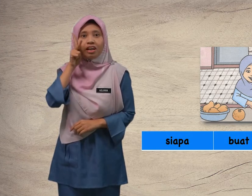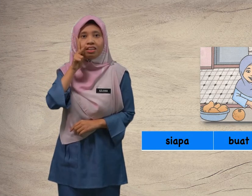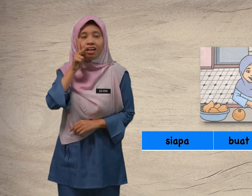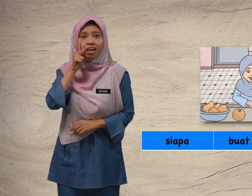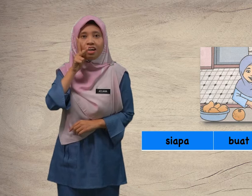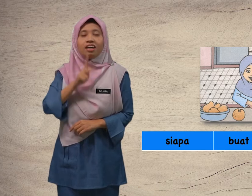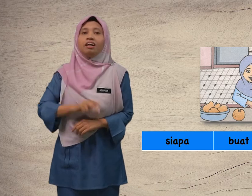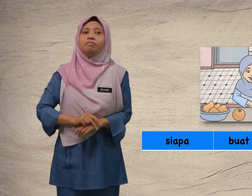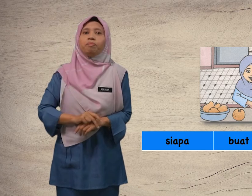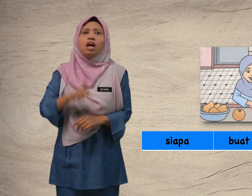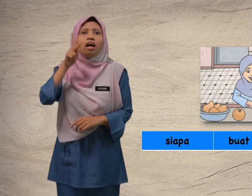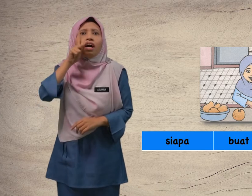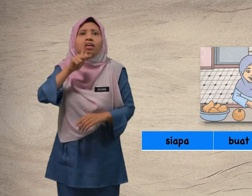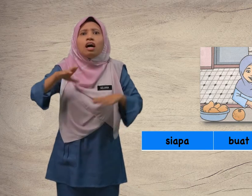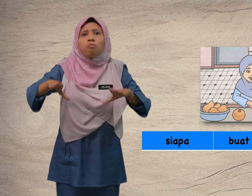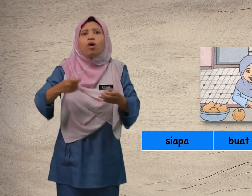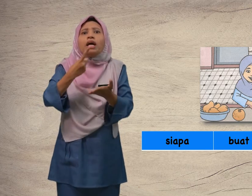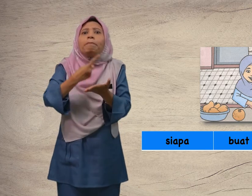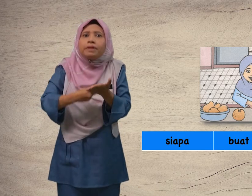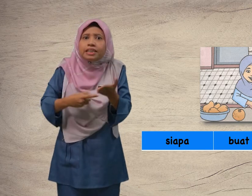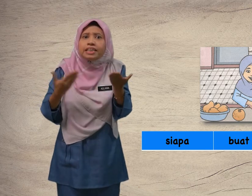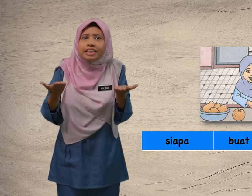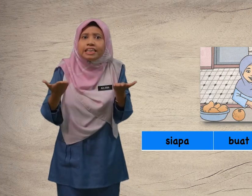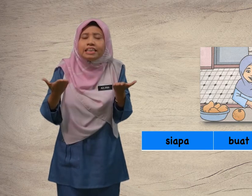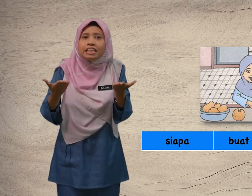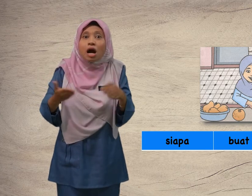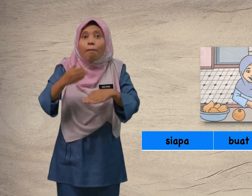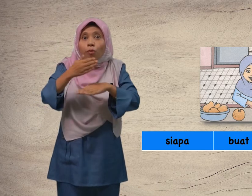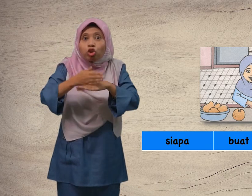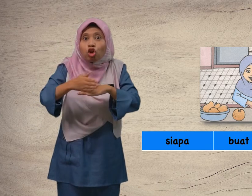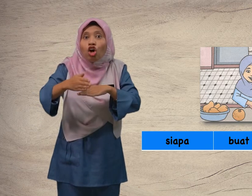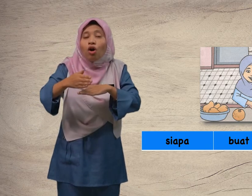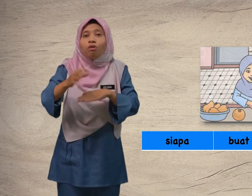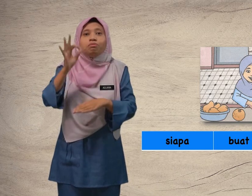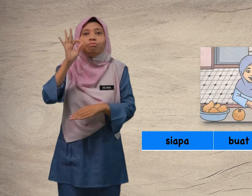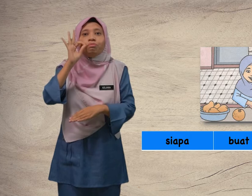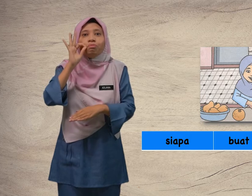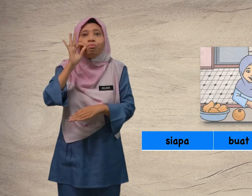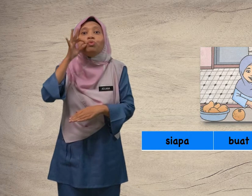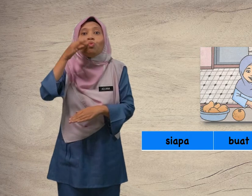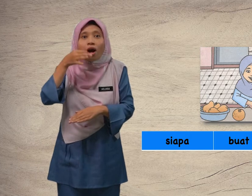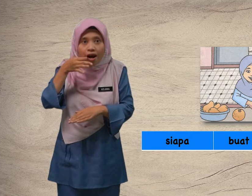Kakak. Kakak buat apa? potong buah.